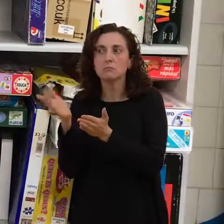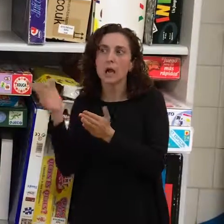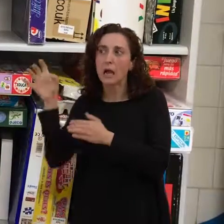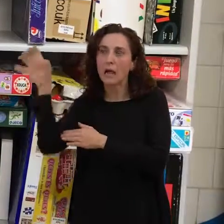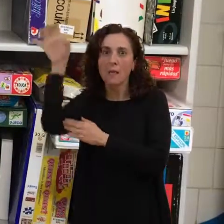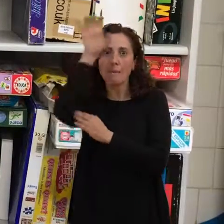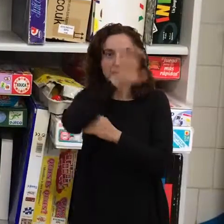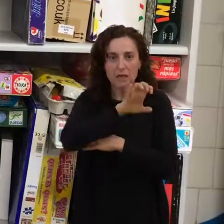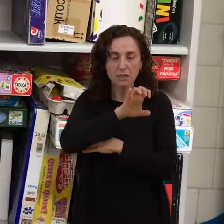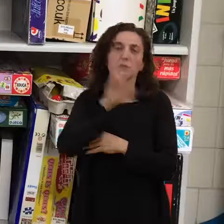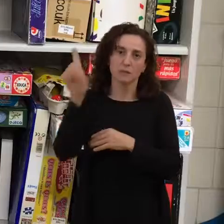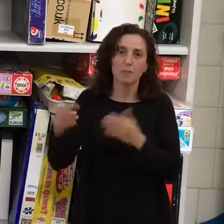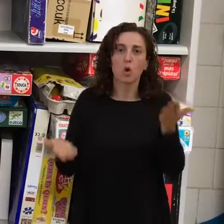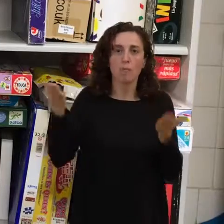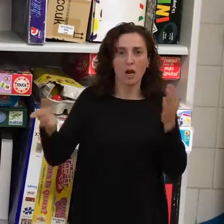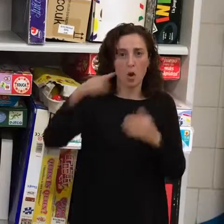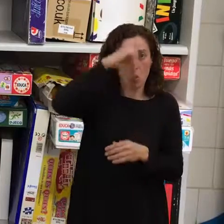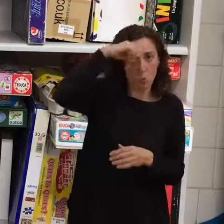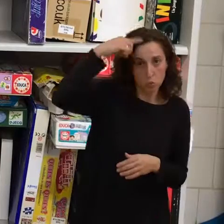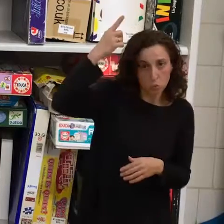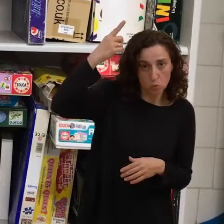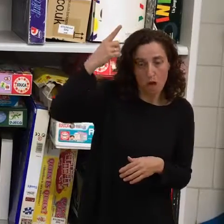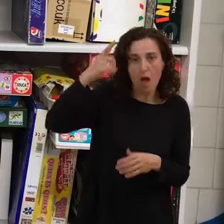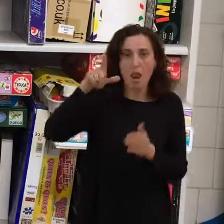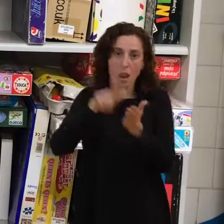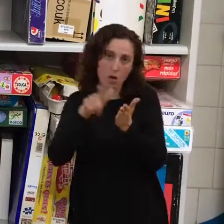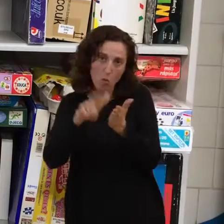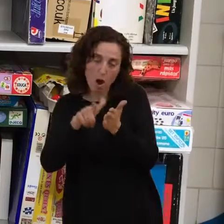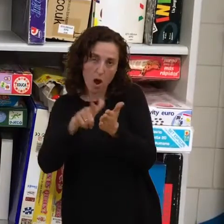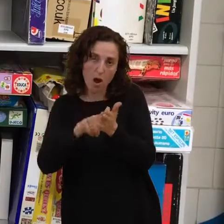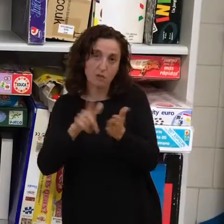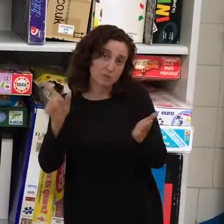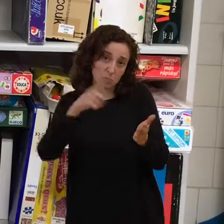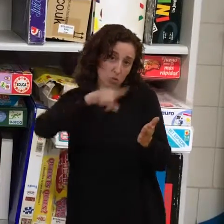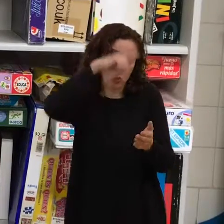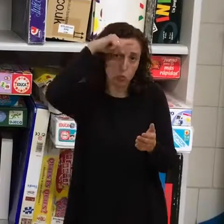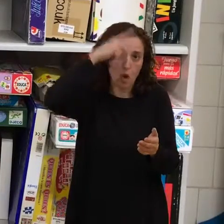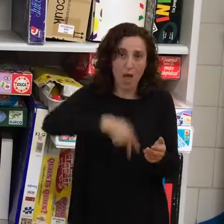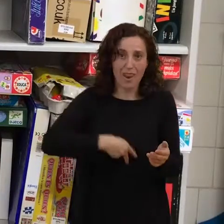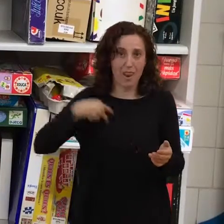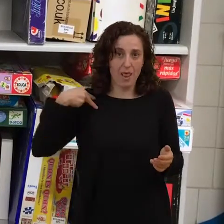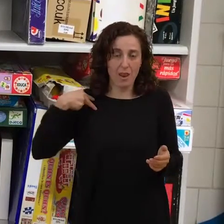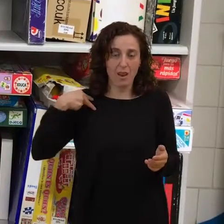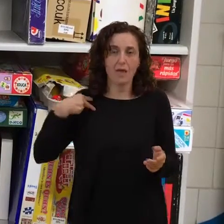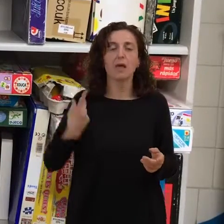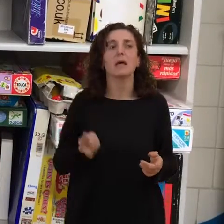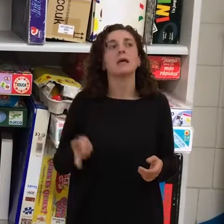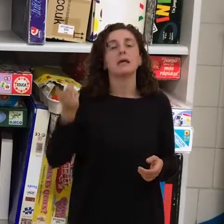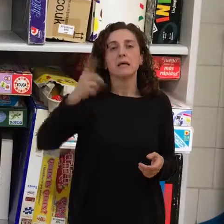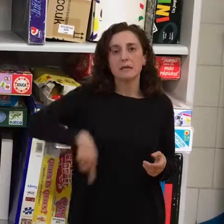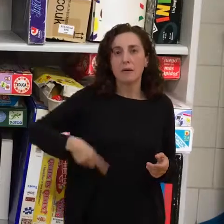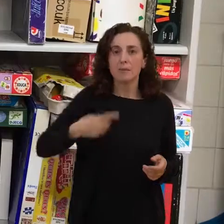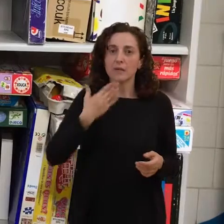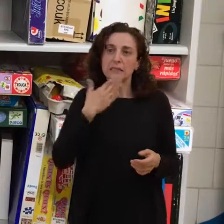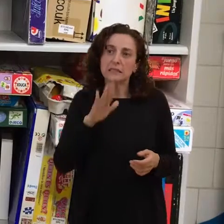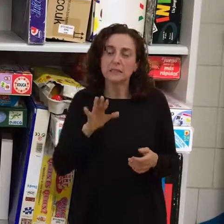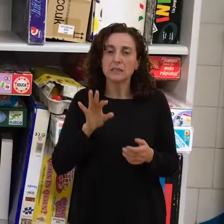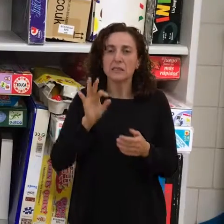de la cultura y de lengua, y que es cultura general. Y luego también, si tienen acceso al servicio de intérprete,